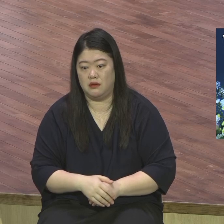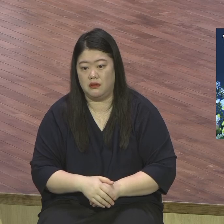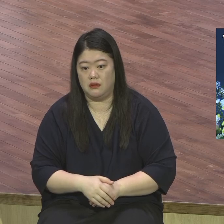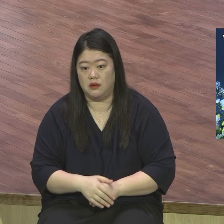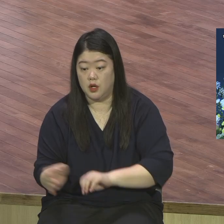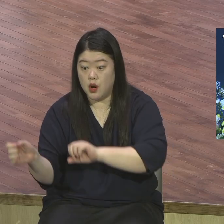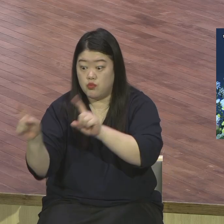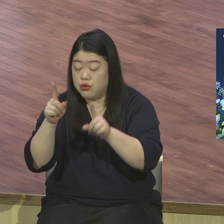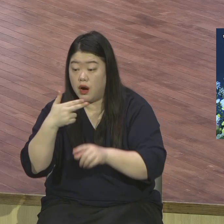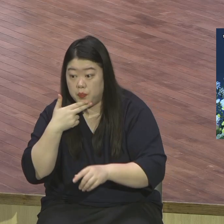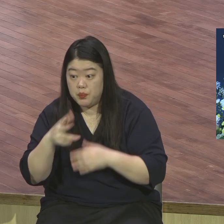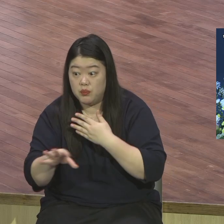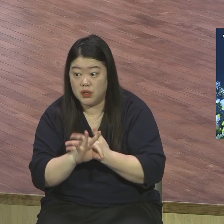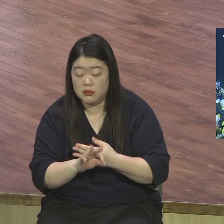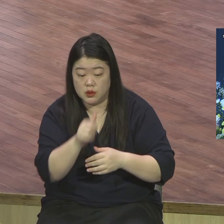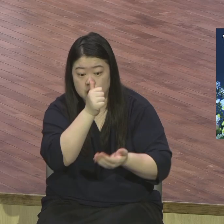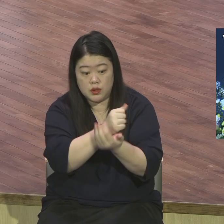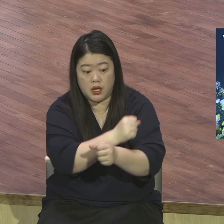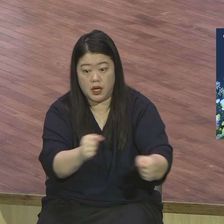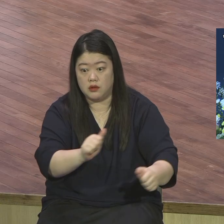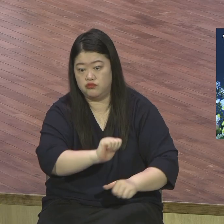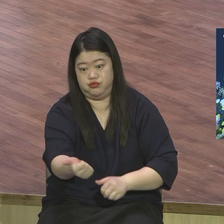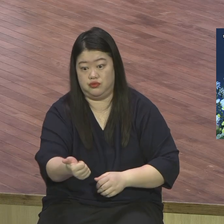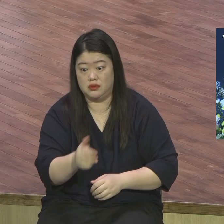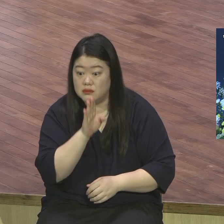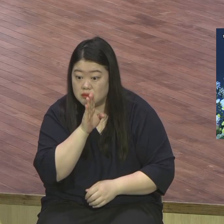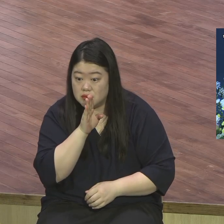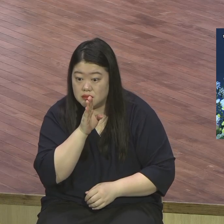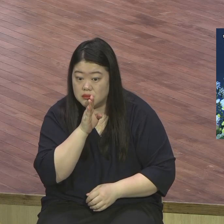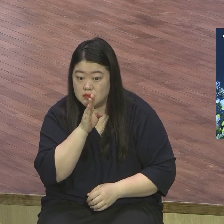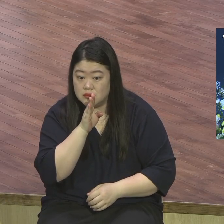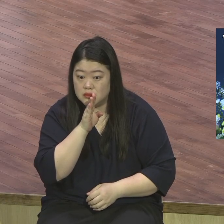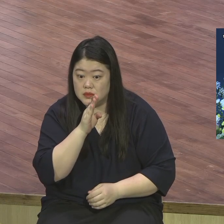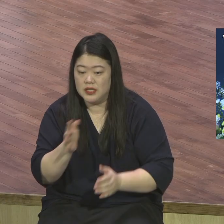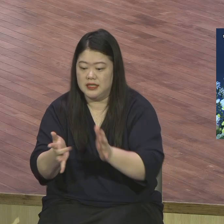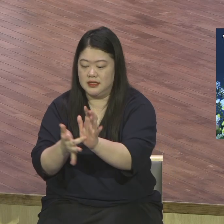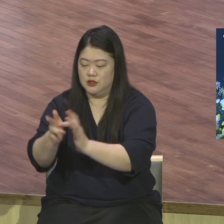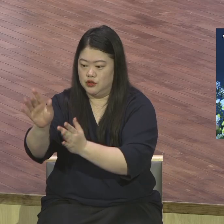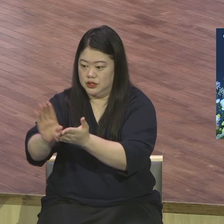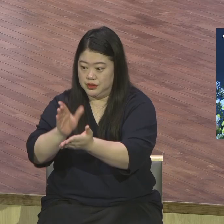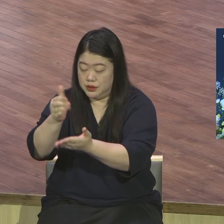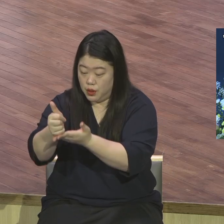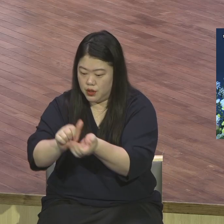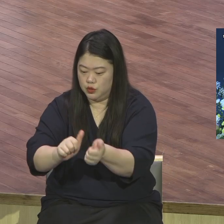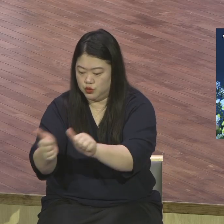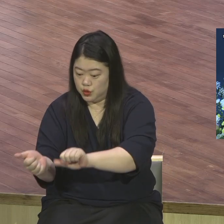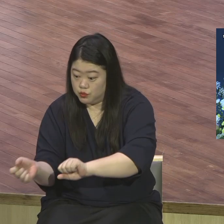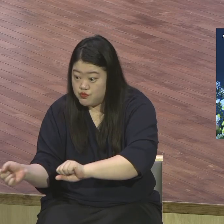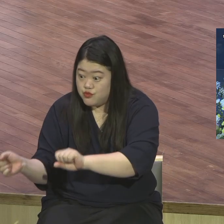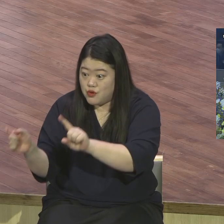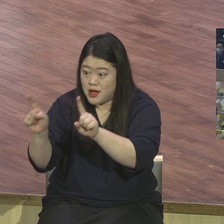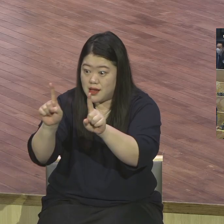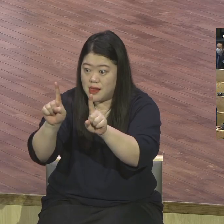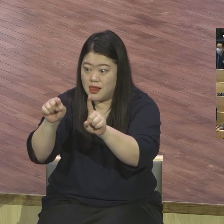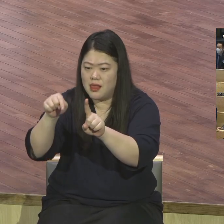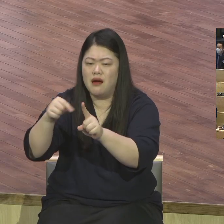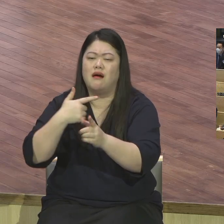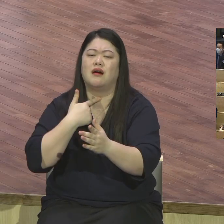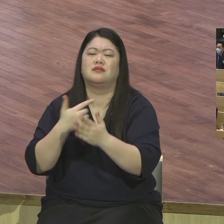예원계전 성도는 이런 예수님의 부활이 주는 참 자유를 사실적으로 맛보시기 바랍니다 내 인생의 모든